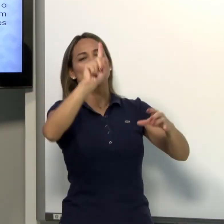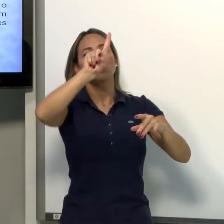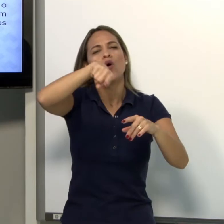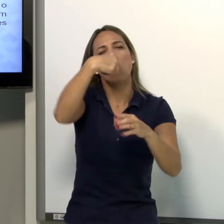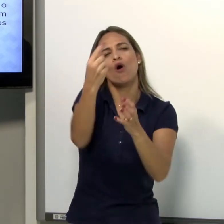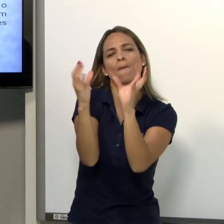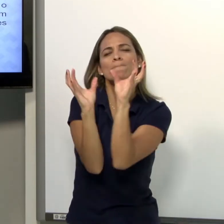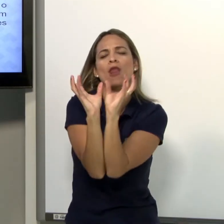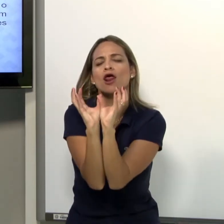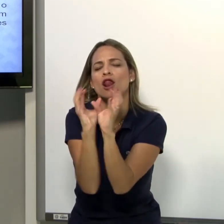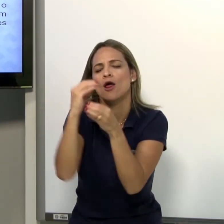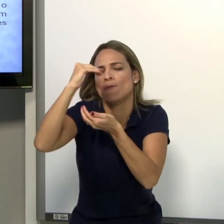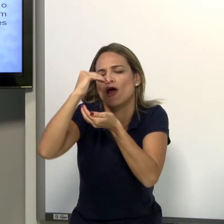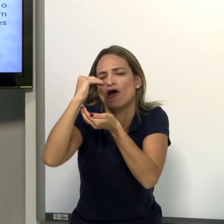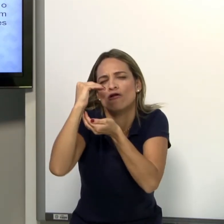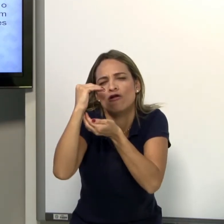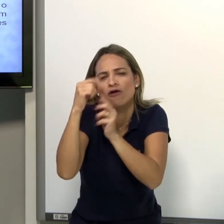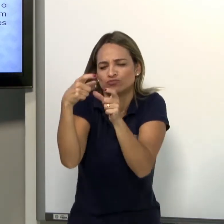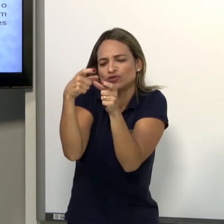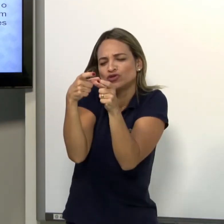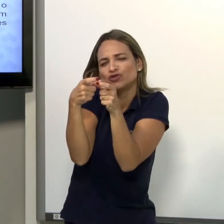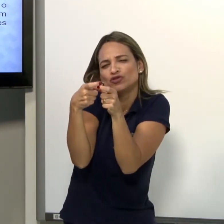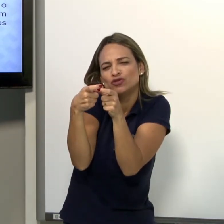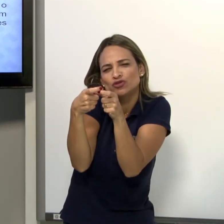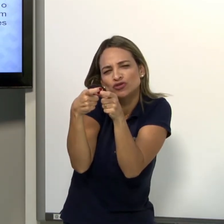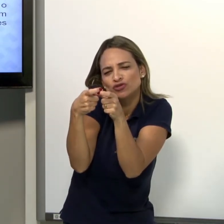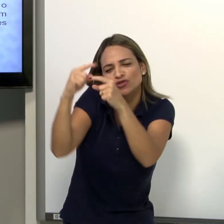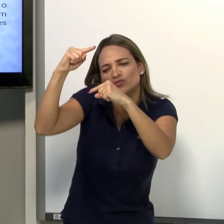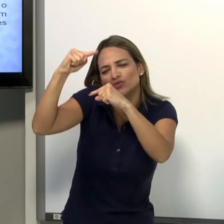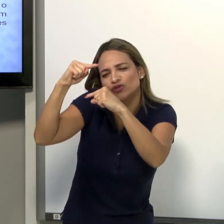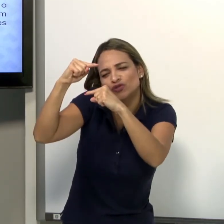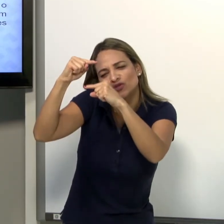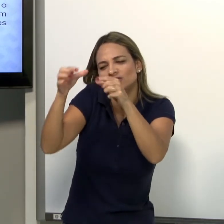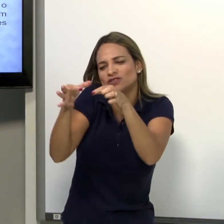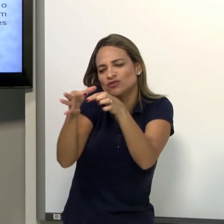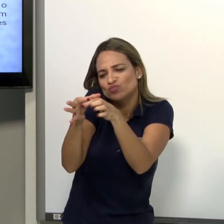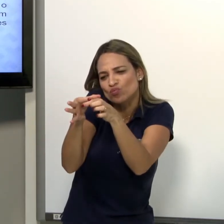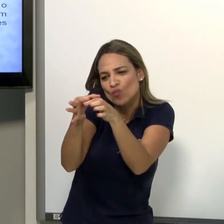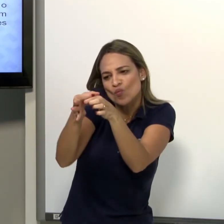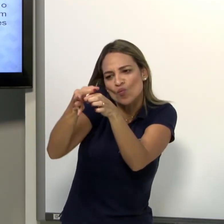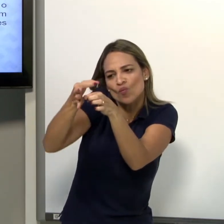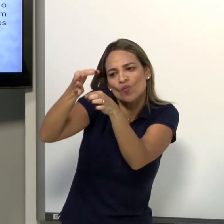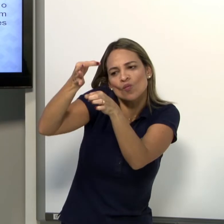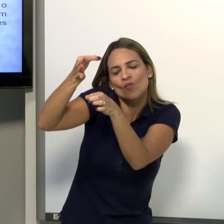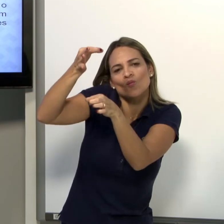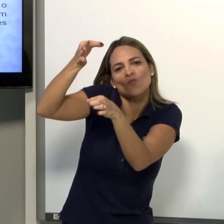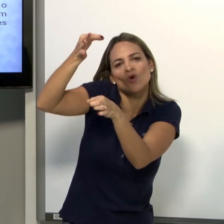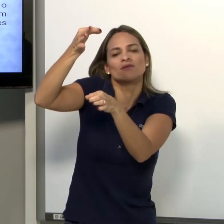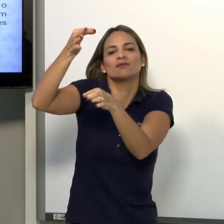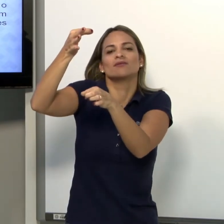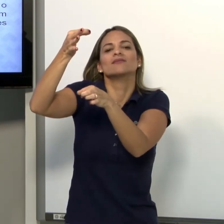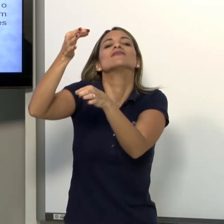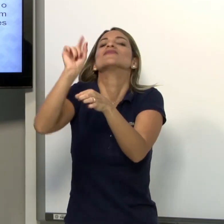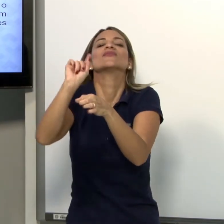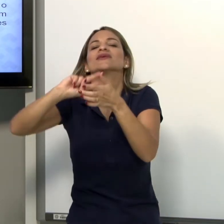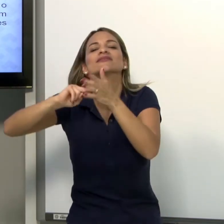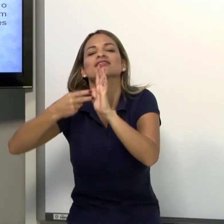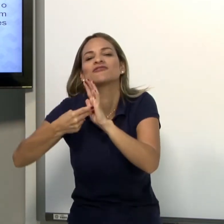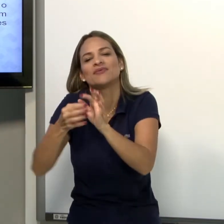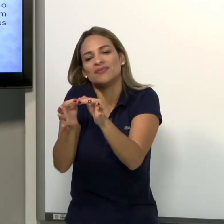descritivo. Eu descrevi aquele vaso. Mas já tem, por outro lado, um vaso pequenininho, bem afinalado. Ele é